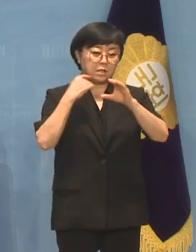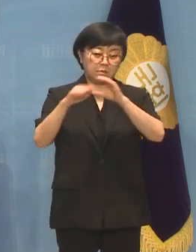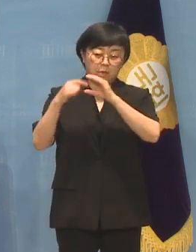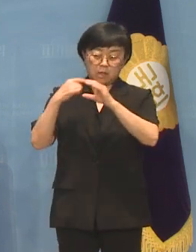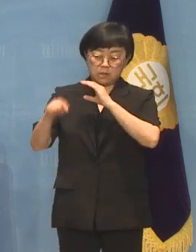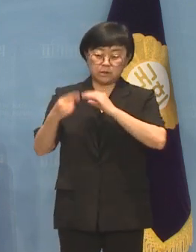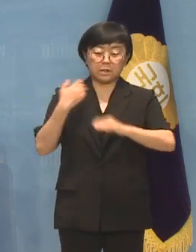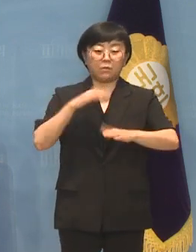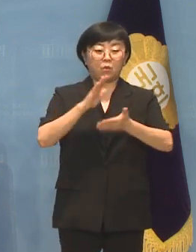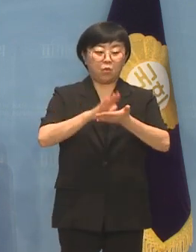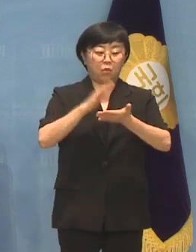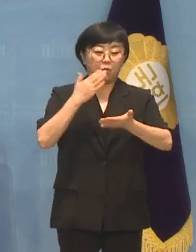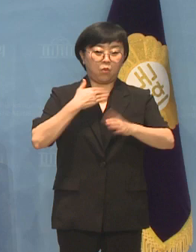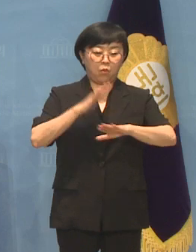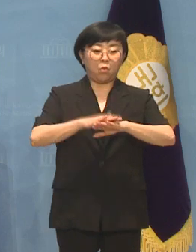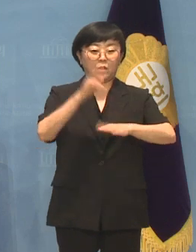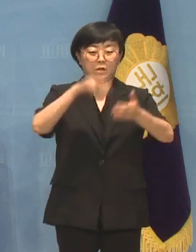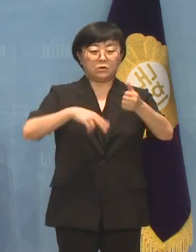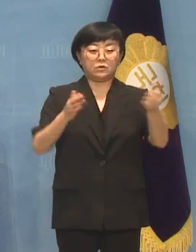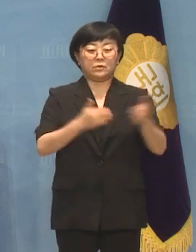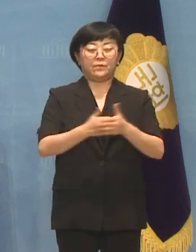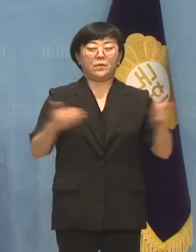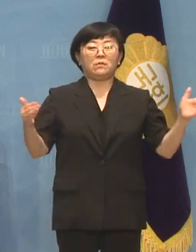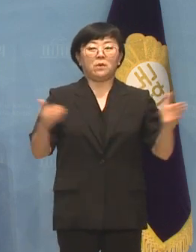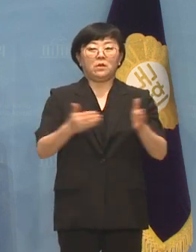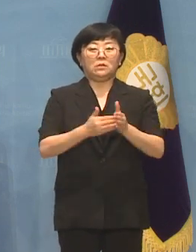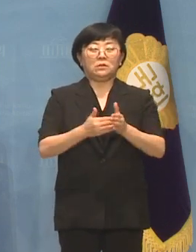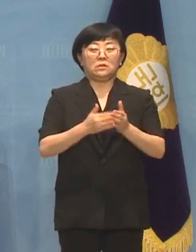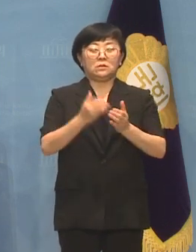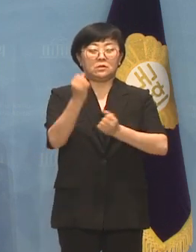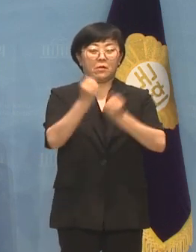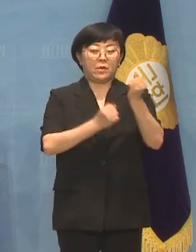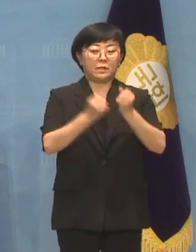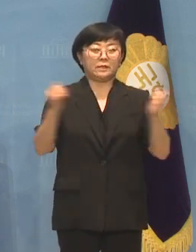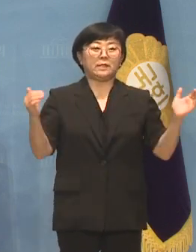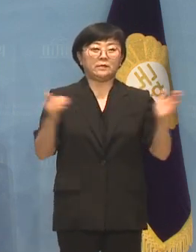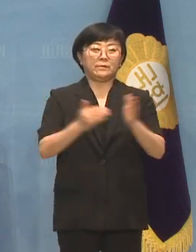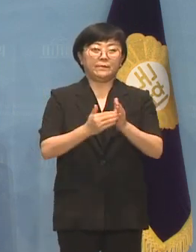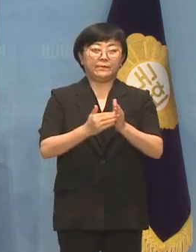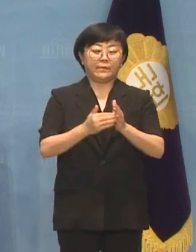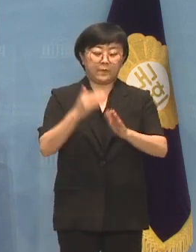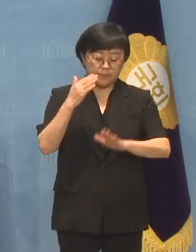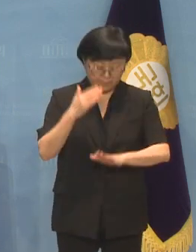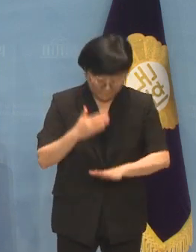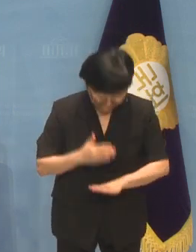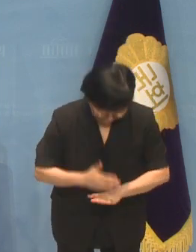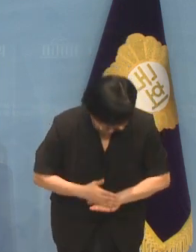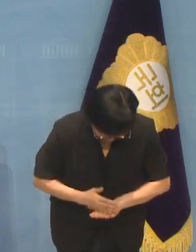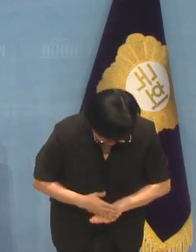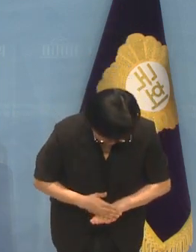참고해 주시기 바랍니다 이상으로 이번주 정례 브리핑을 마치겠습니다 감사합니다